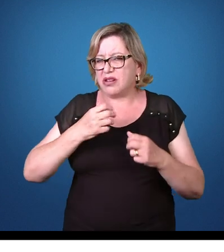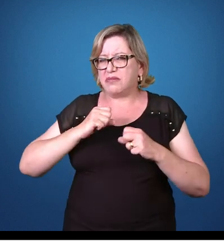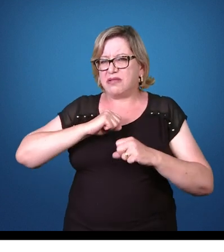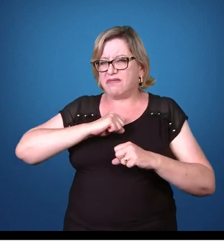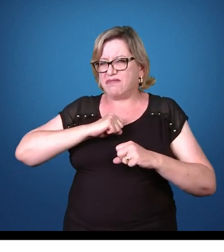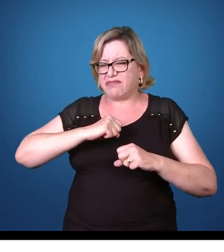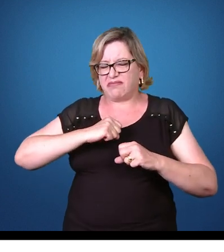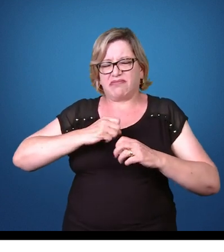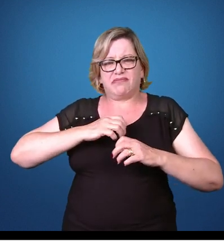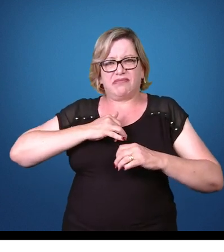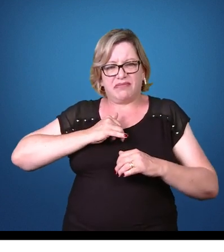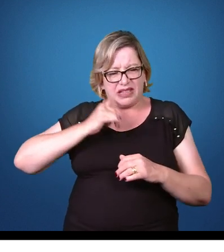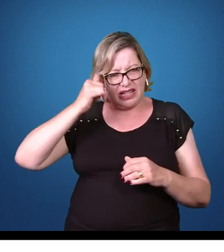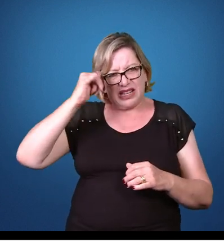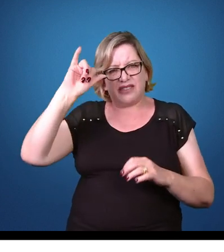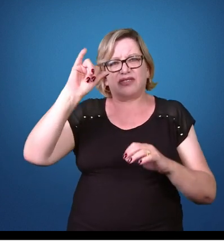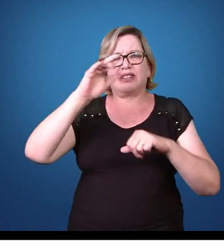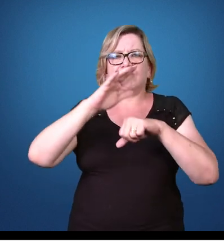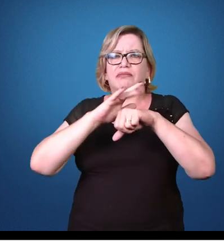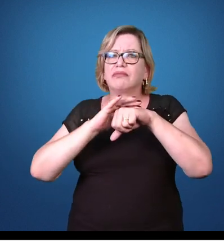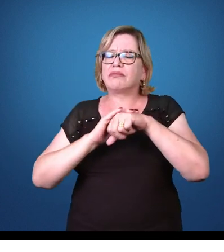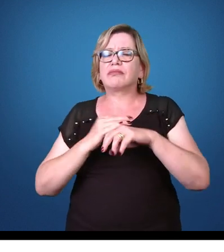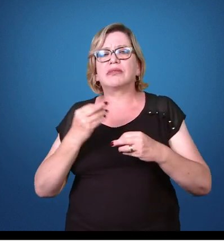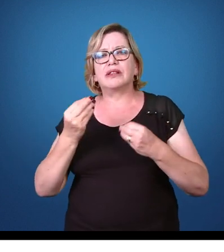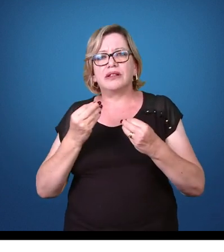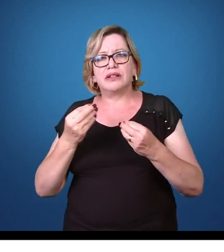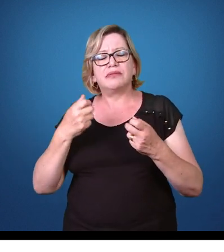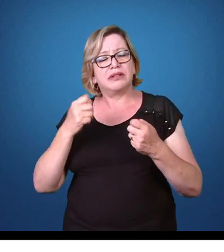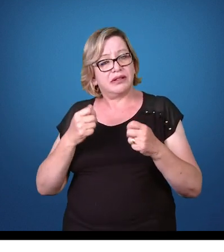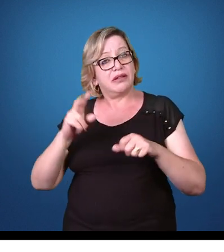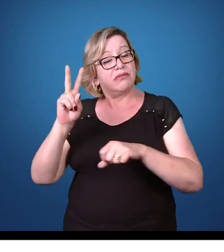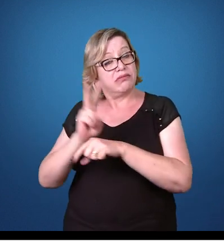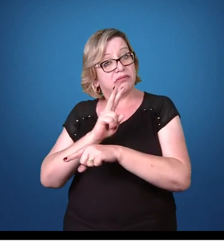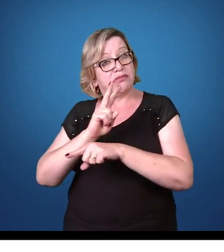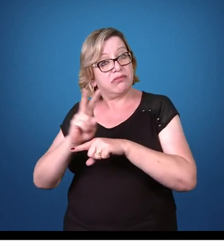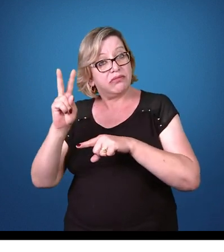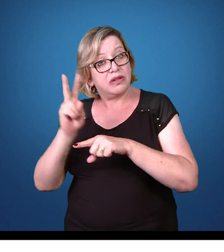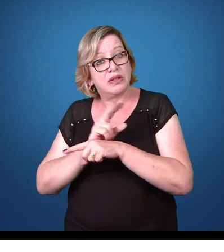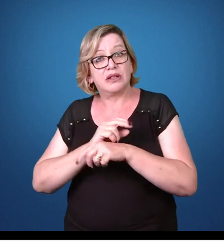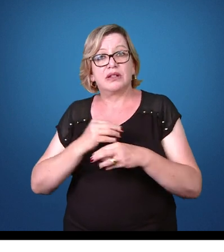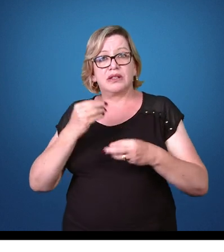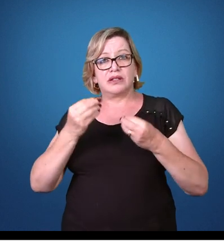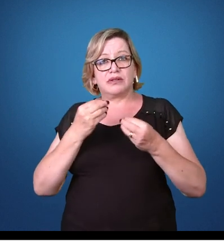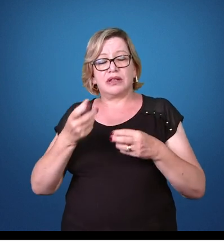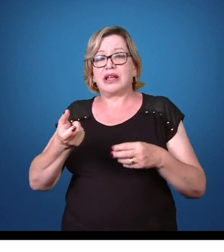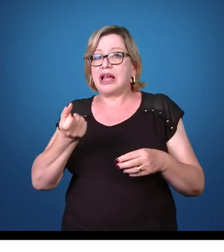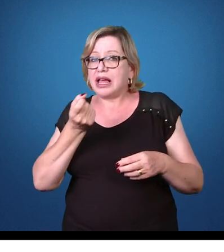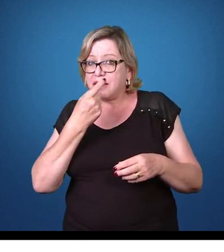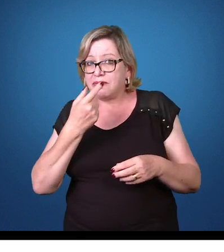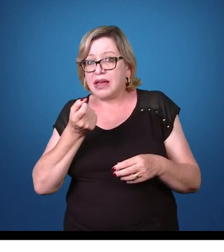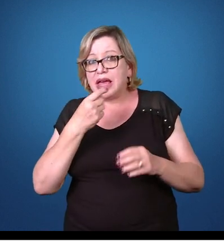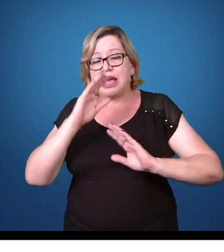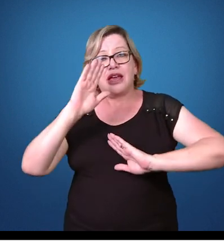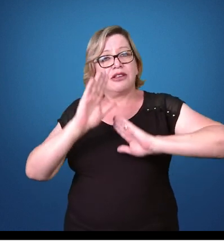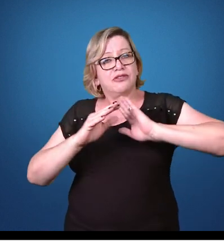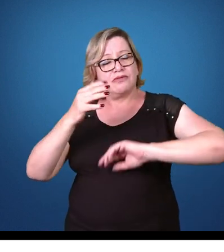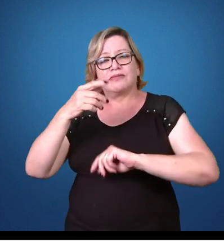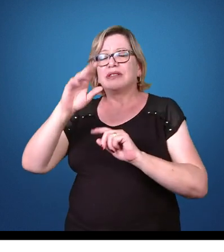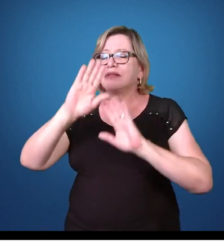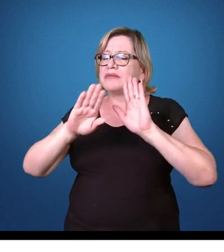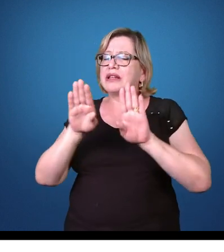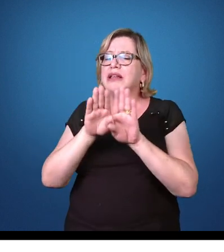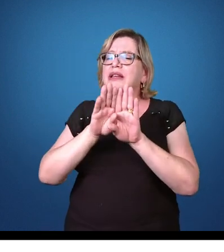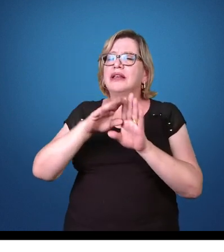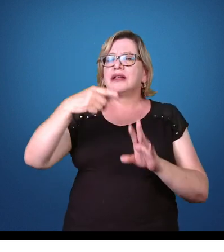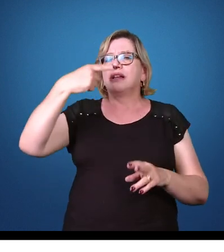esse tipo de parasita. Então, precauções têm que ser tomadas, medicamentos, algum tipo de vacina,